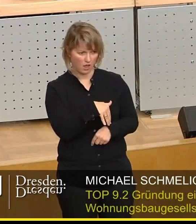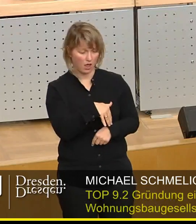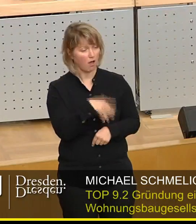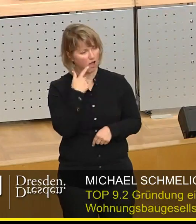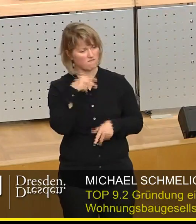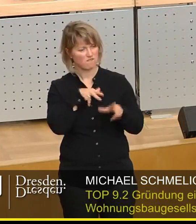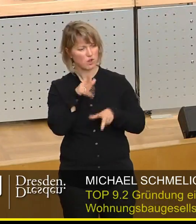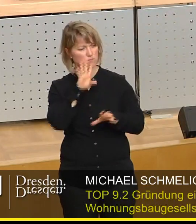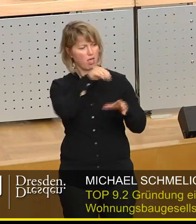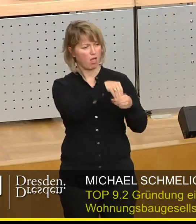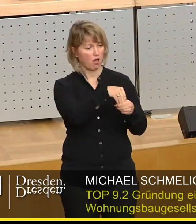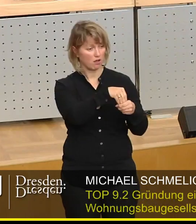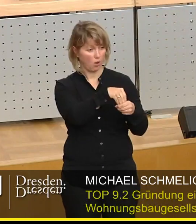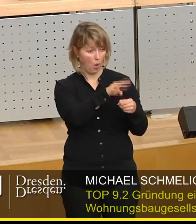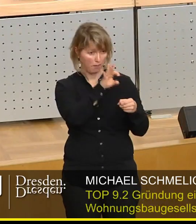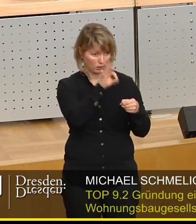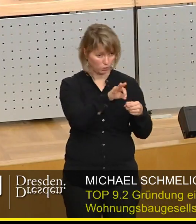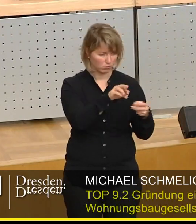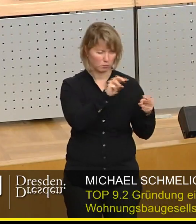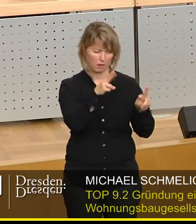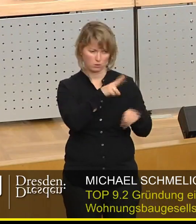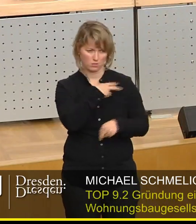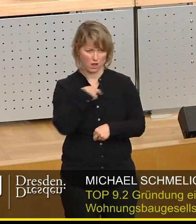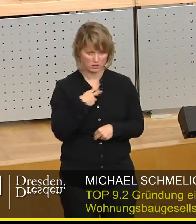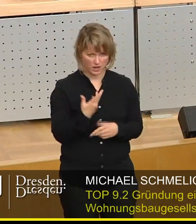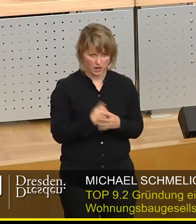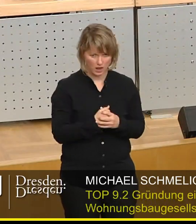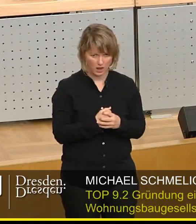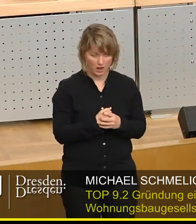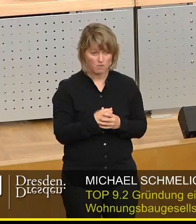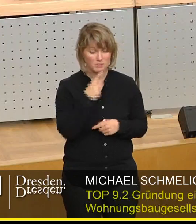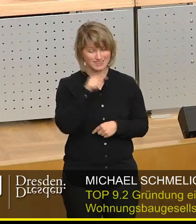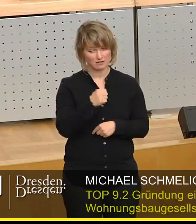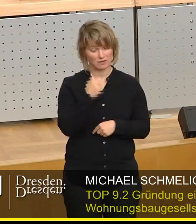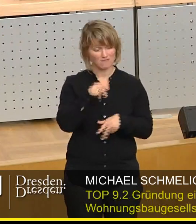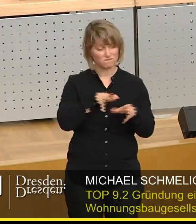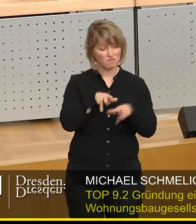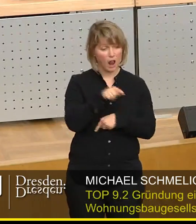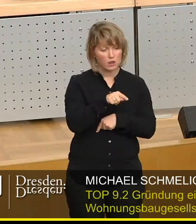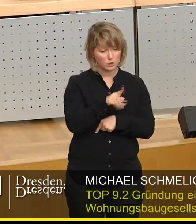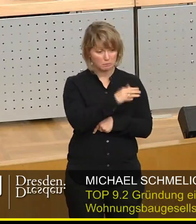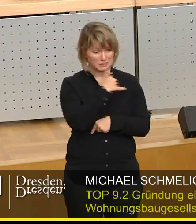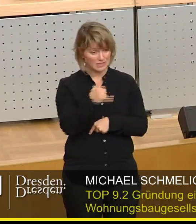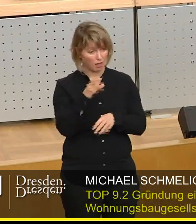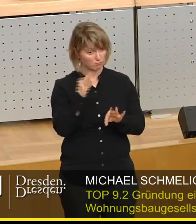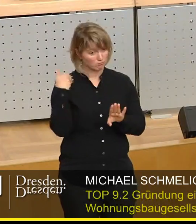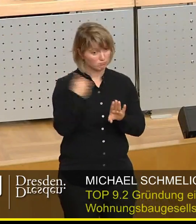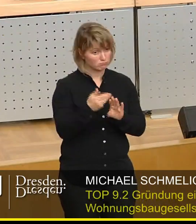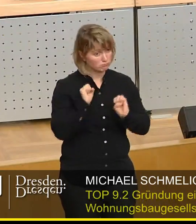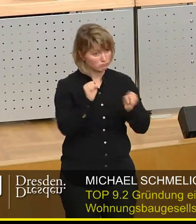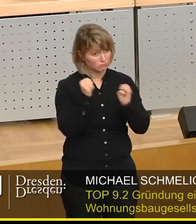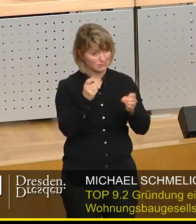zulassen, das kann man auch als Nachteil ansehen. Gerade auch vor dem Hintergrund, dass sich diese Verwaltung bisher nicht unbedingt mit einem ambitionierten